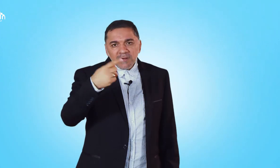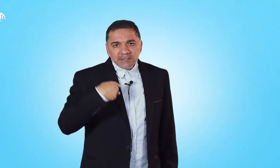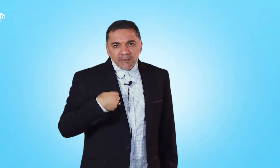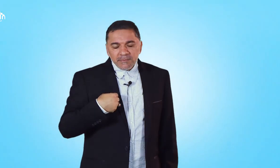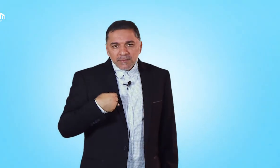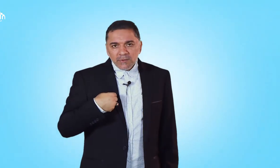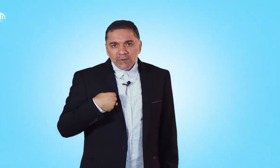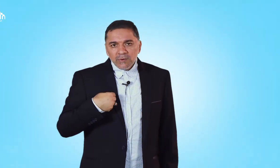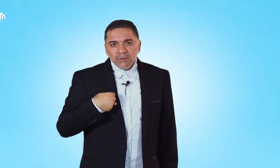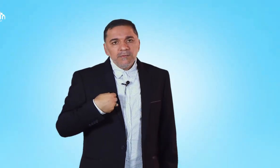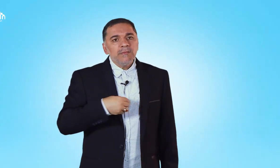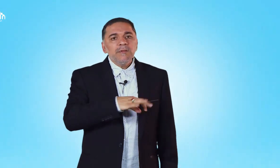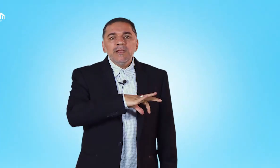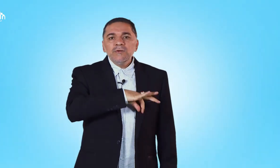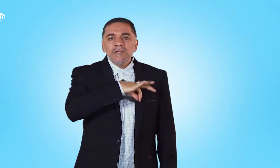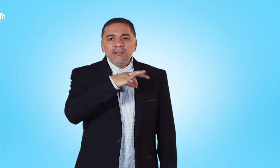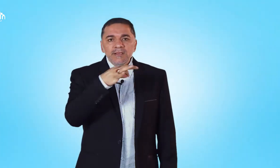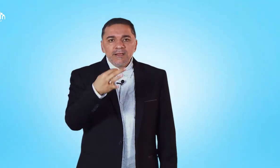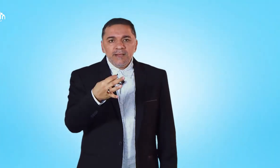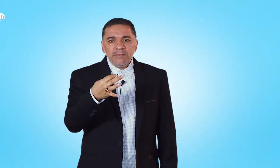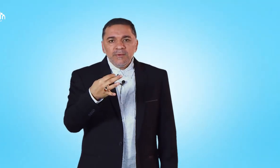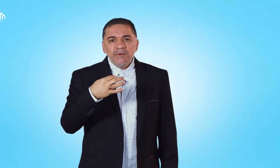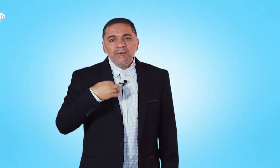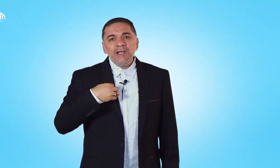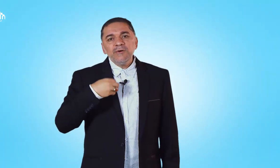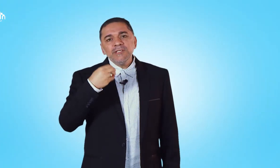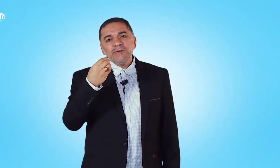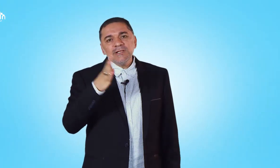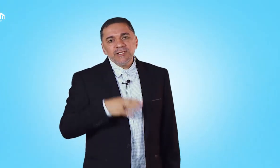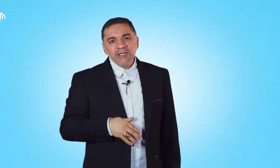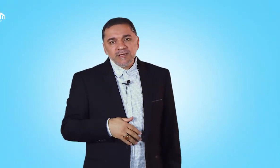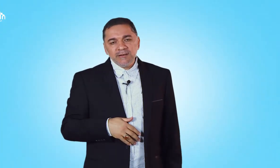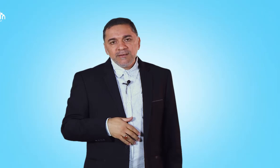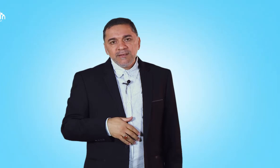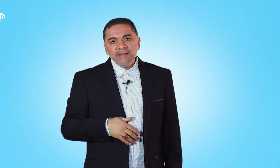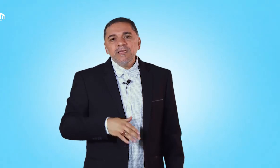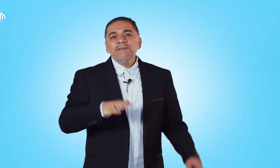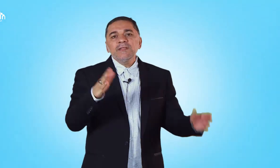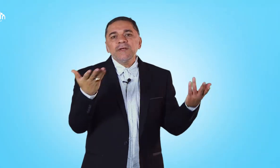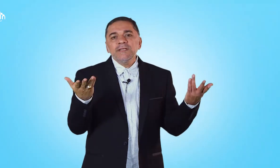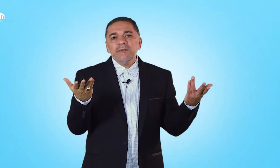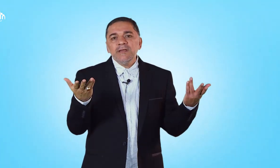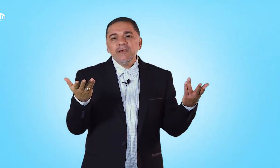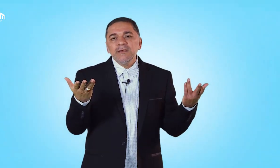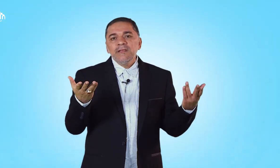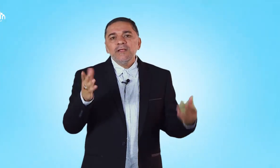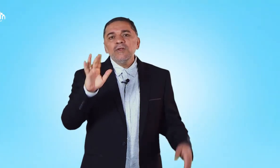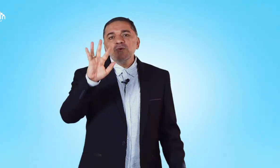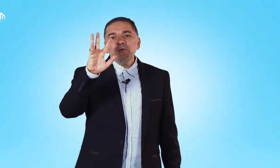بأصم لا يوجد لدي قلم ولا أجد لغة الإشارة كيف أتواصل معه؟ الحروف